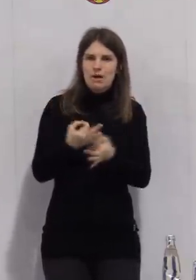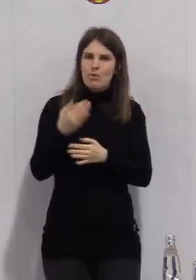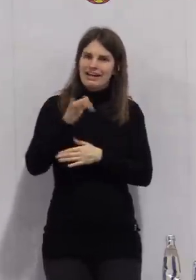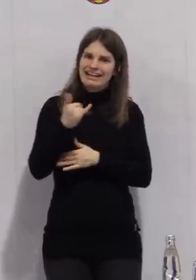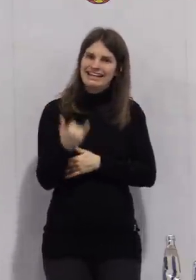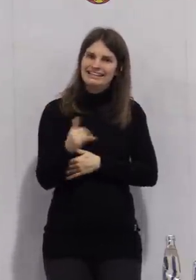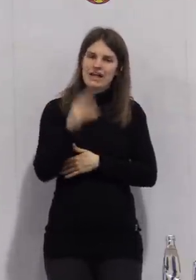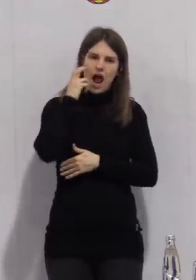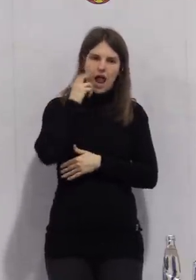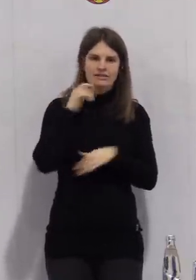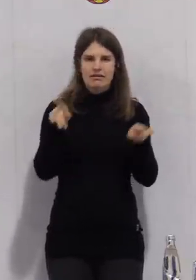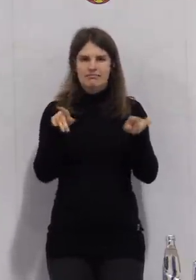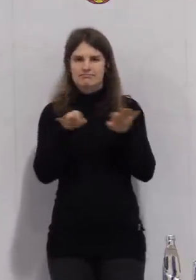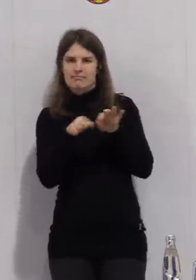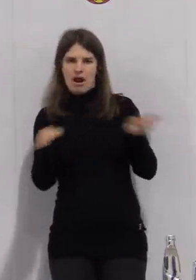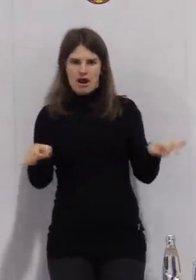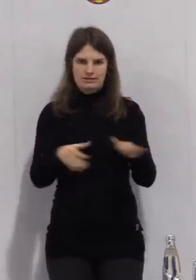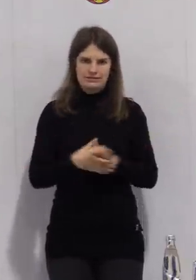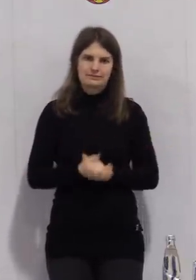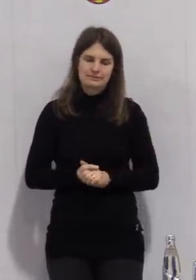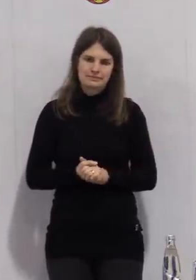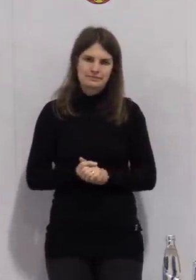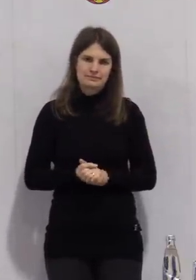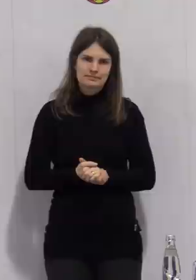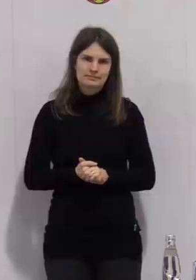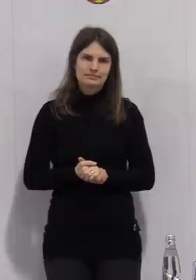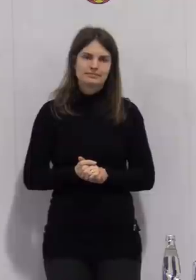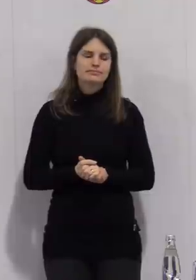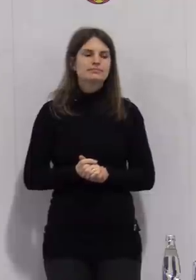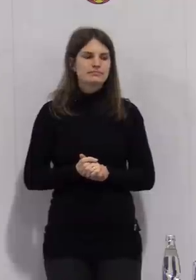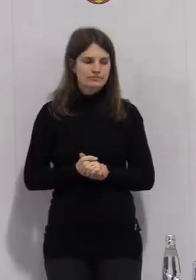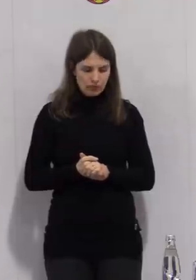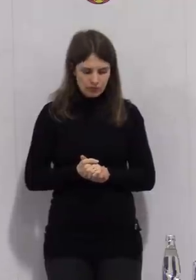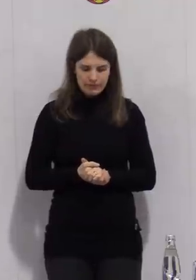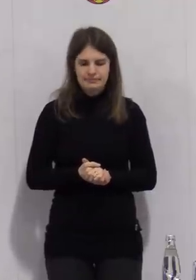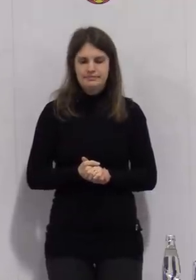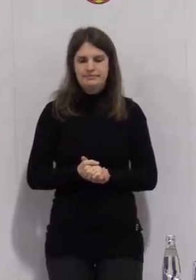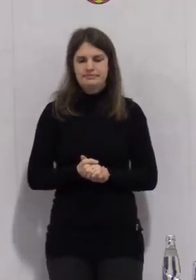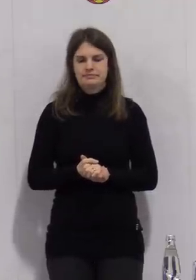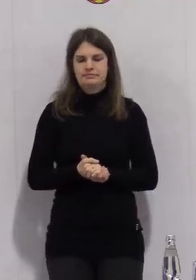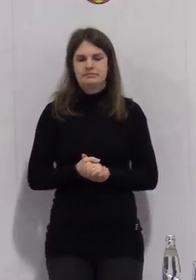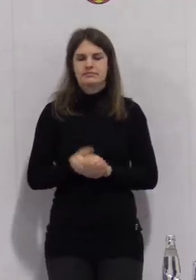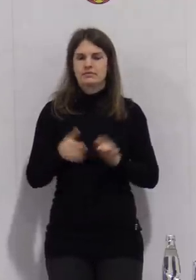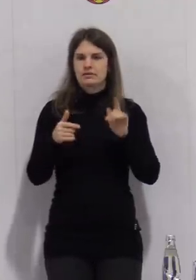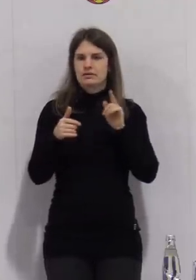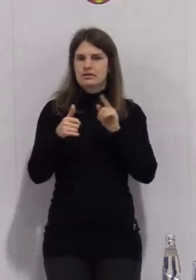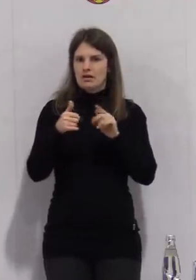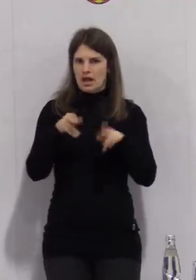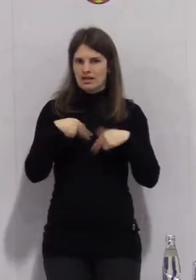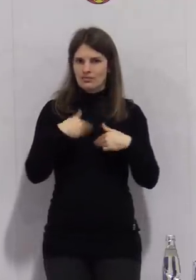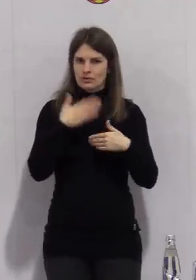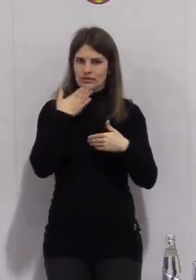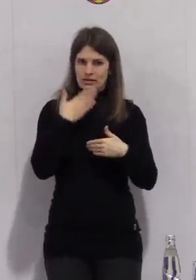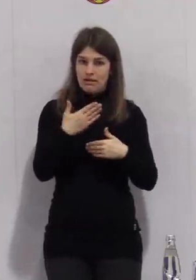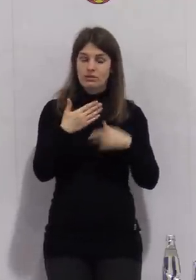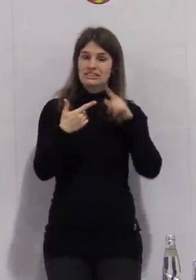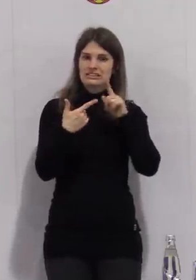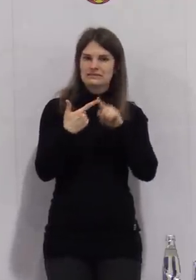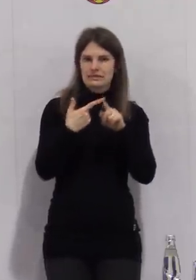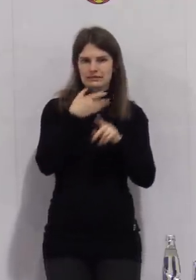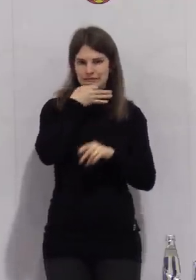Damit wir noch Fragen beantworten, Herr Gerber. Ja, die ist beantwortet. Ich hätte aber noch eine weitere. Ja, die dürfen.